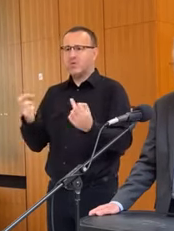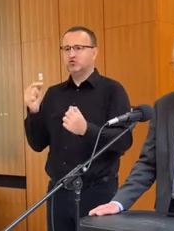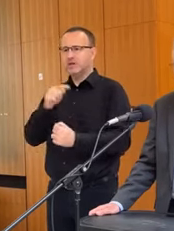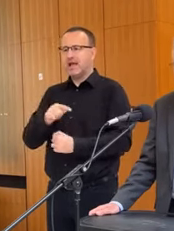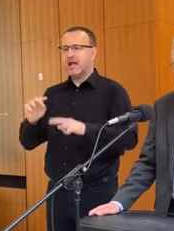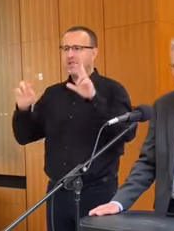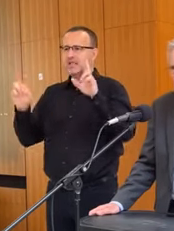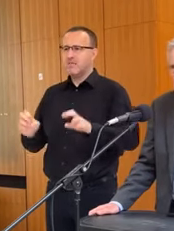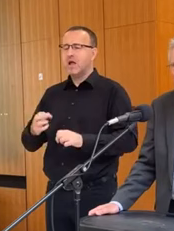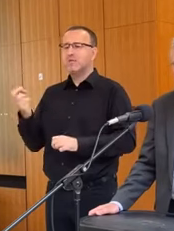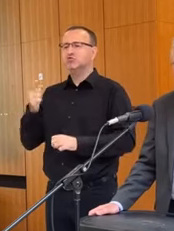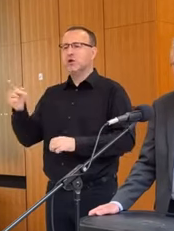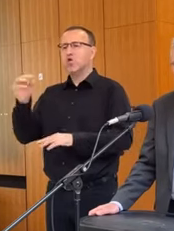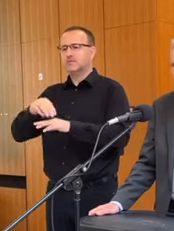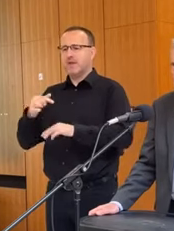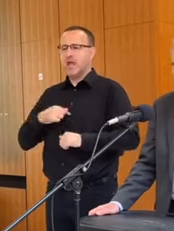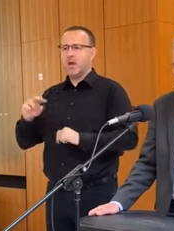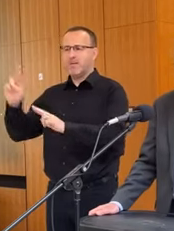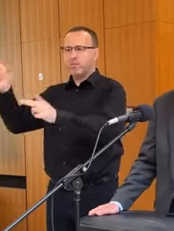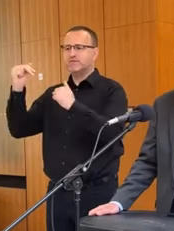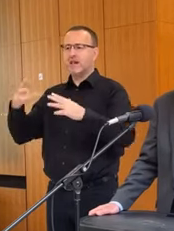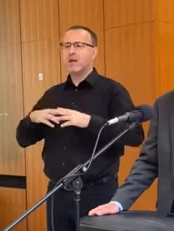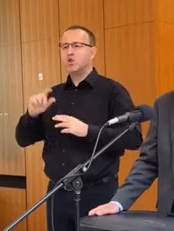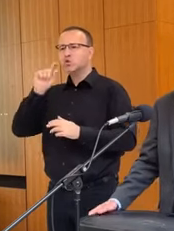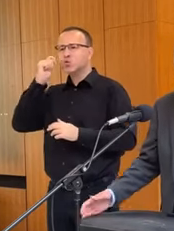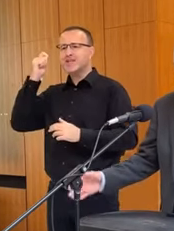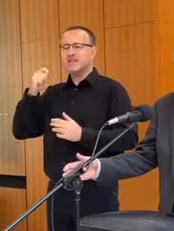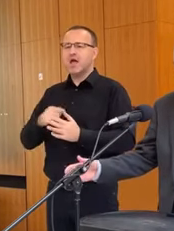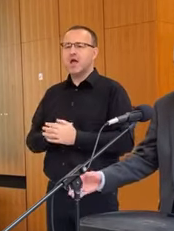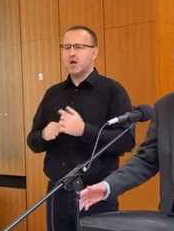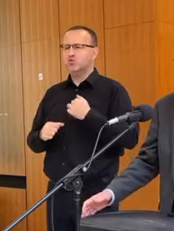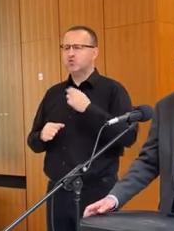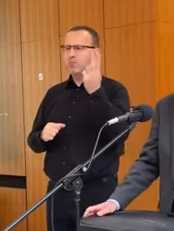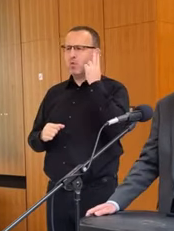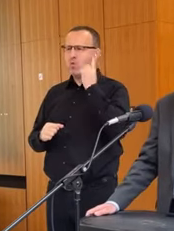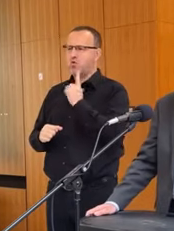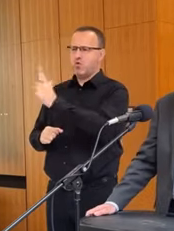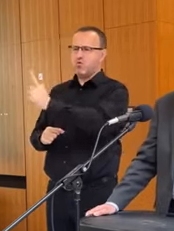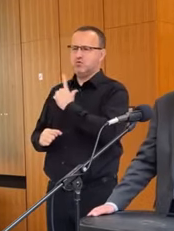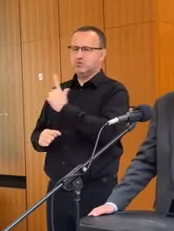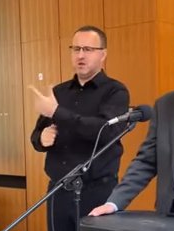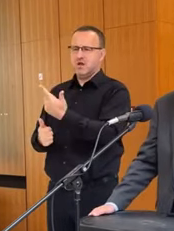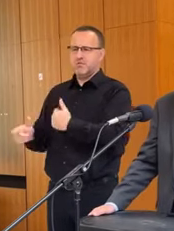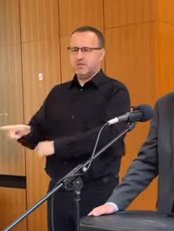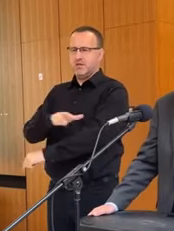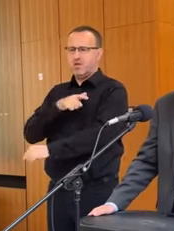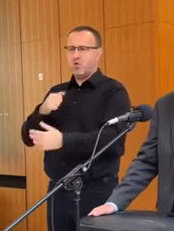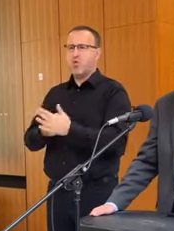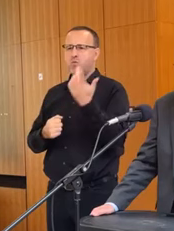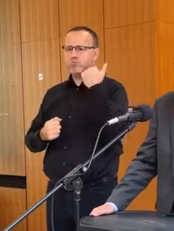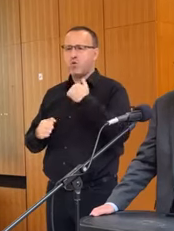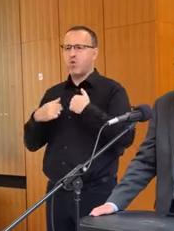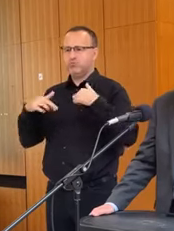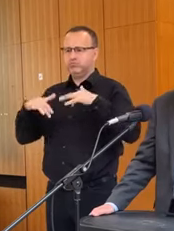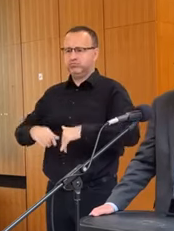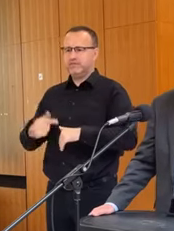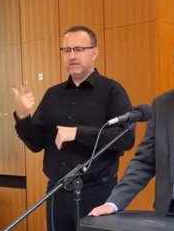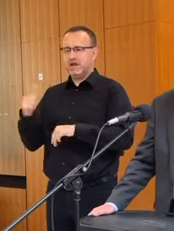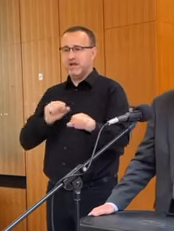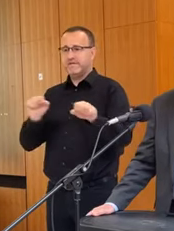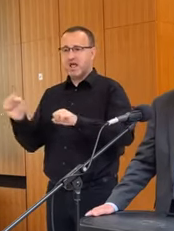Ja som pozval pána Mikuláša Zurindu, pretože sa poznáme a boli sme v dvoch vládach, kde som